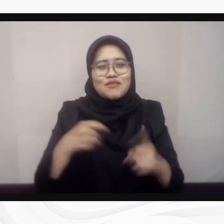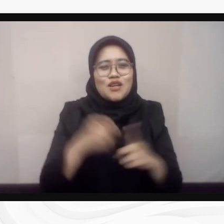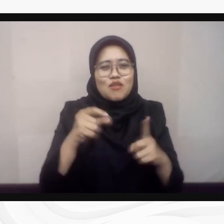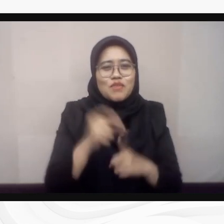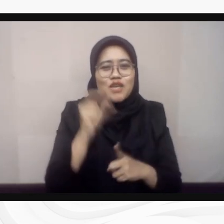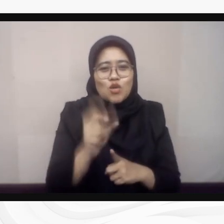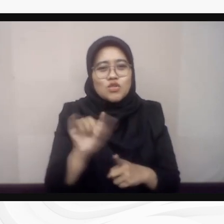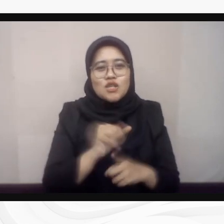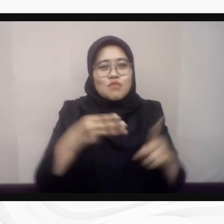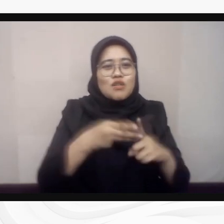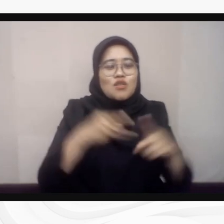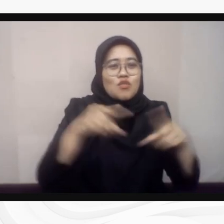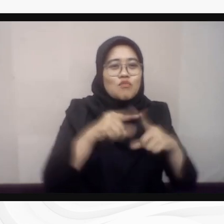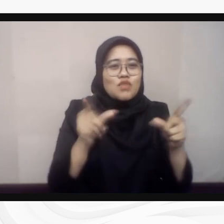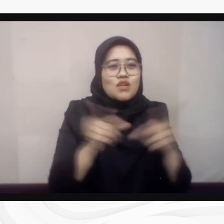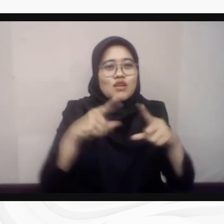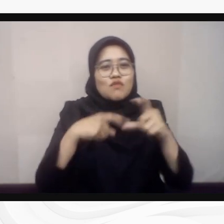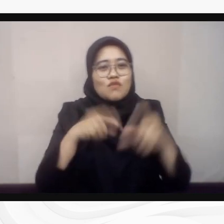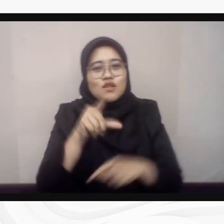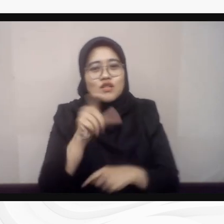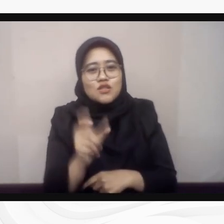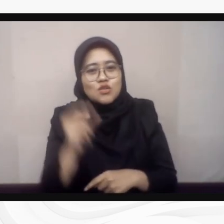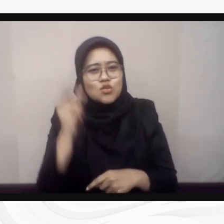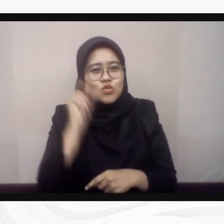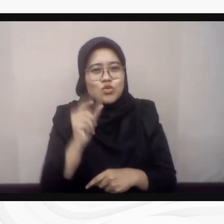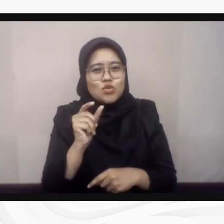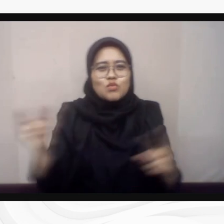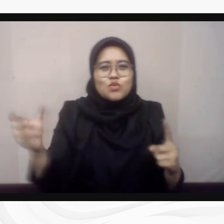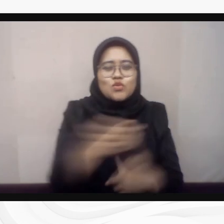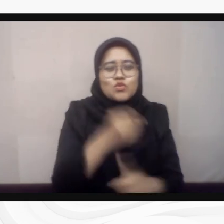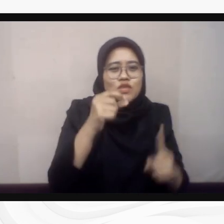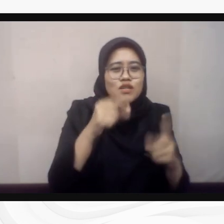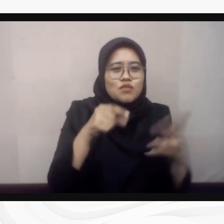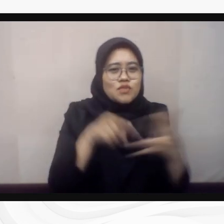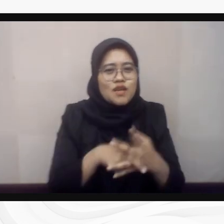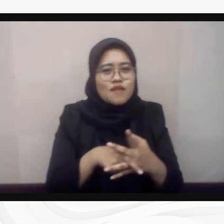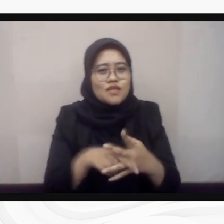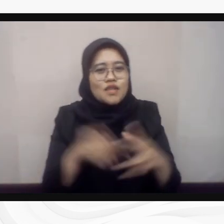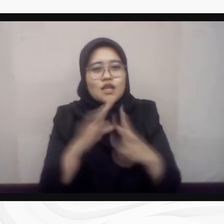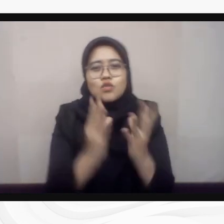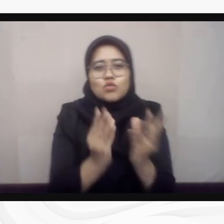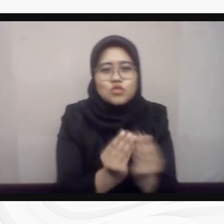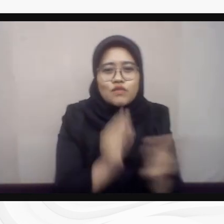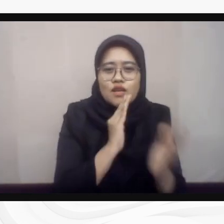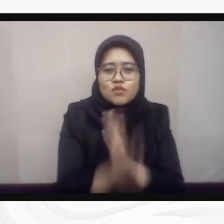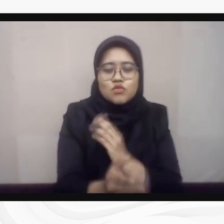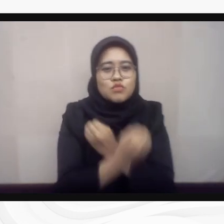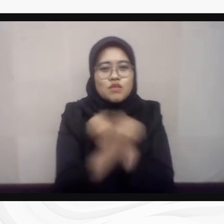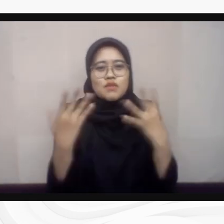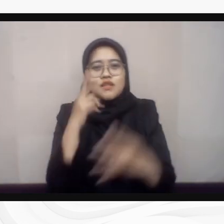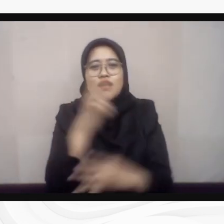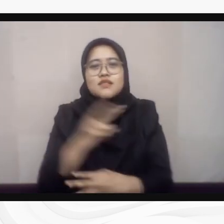untuk mewujudkan pilkada yang inklusif, langsung, umum, bebas, rahasia, jujur dan adil